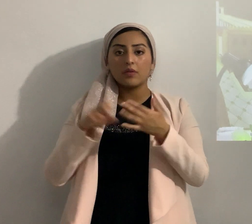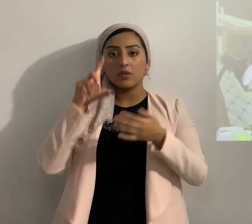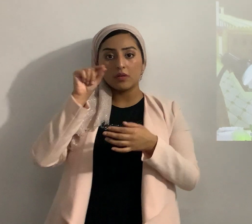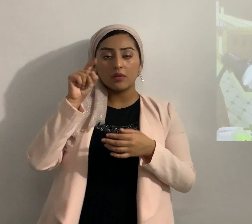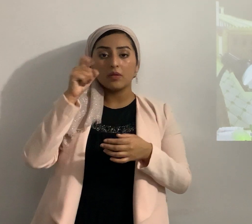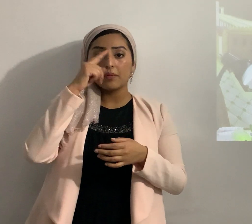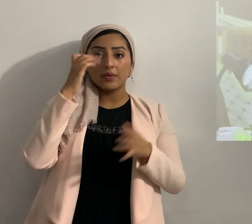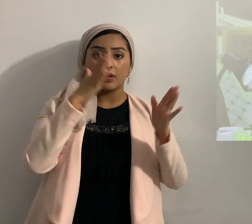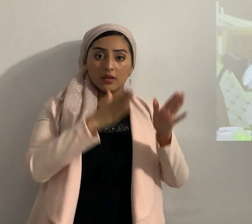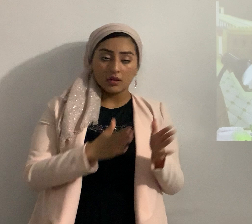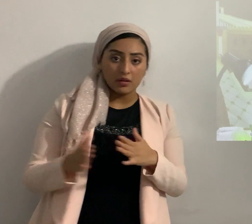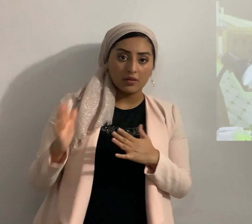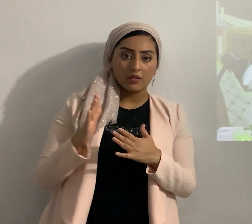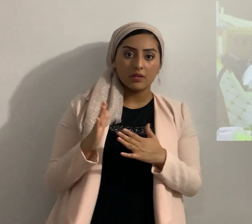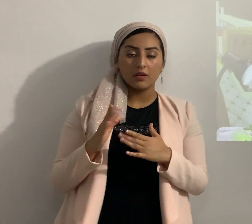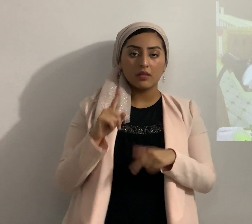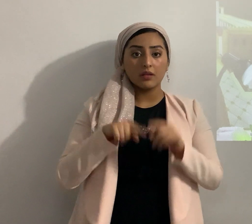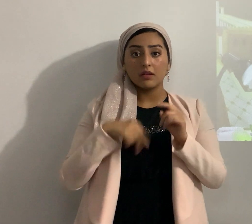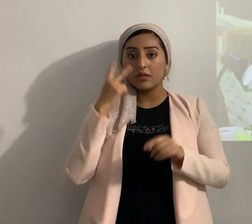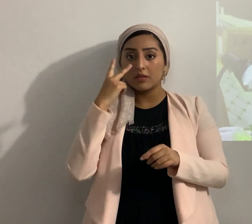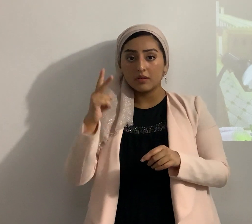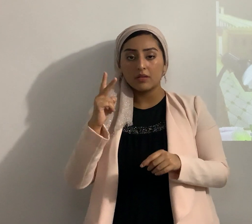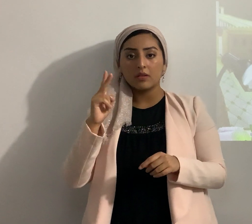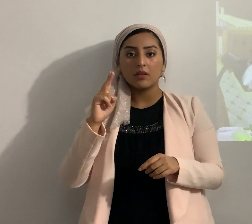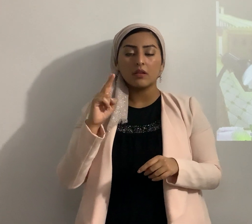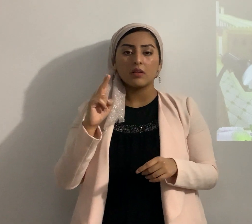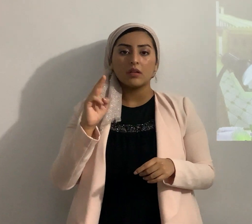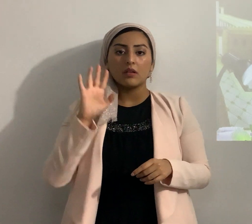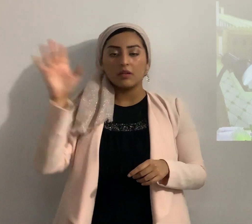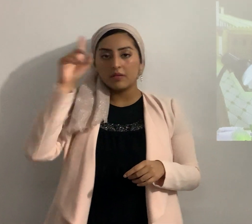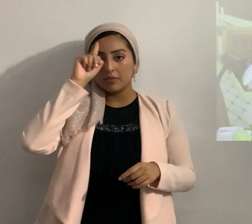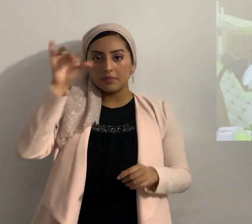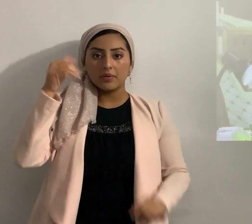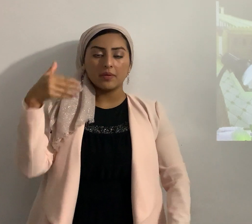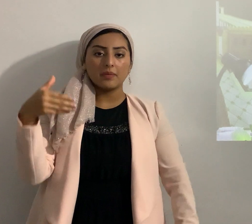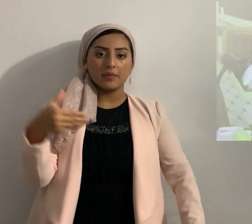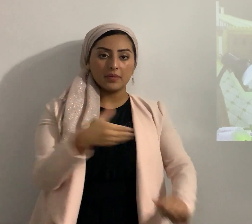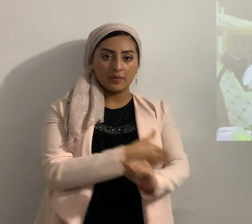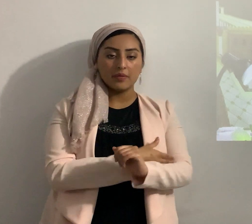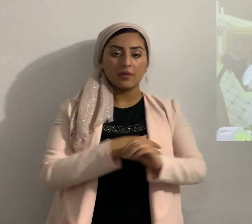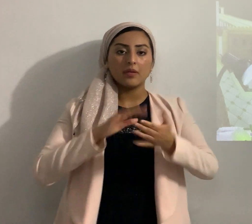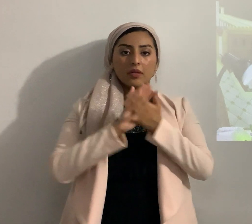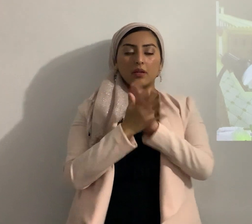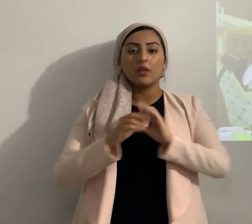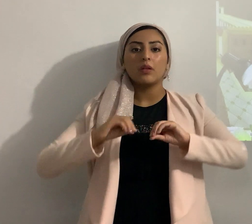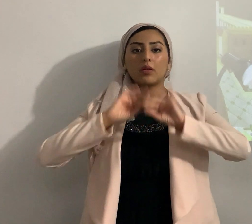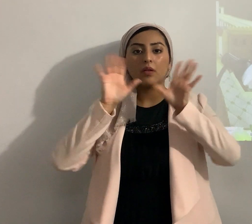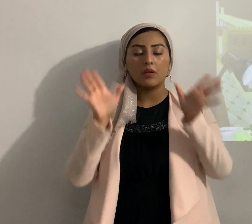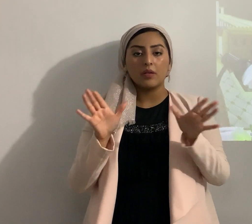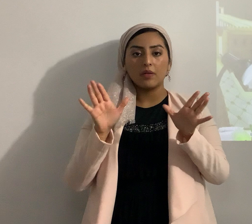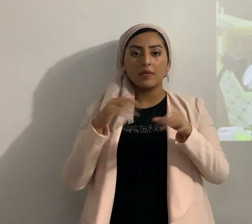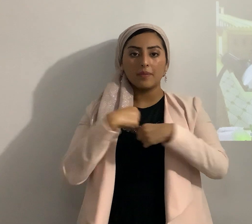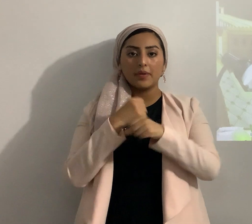las cosas invisibles de él su eterno poder y deidad se hacen claramente visibles desde la creación del mundo siendo